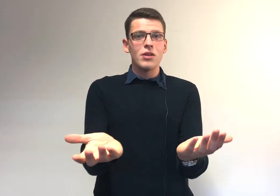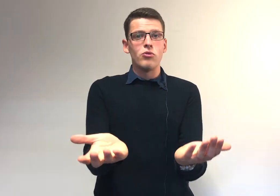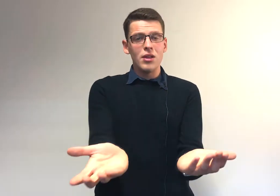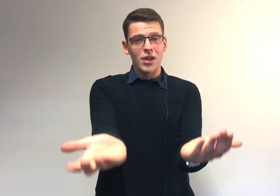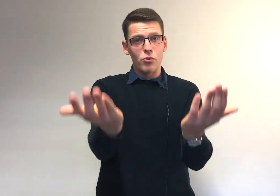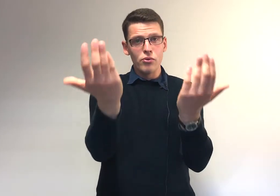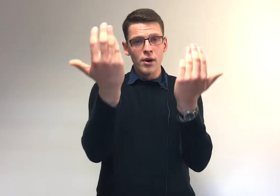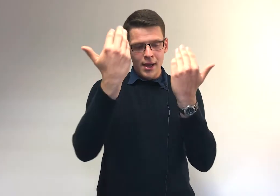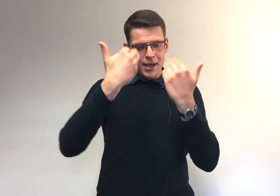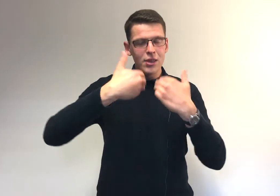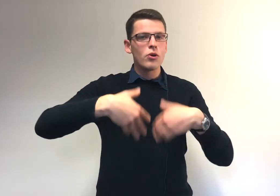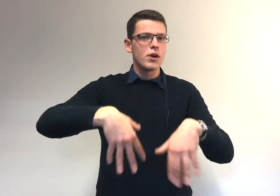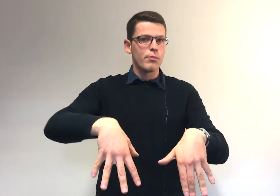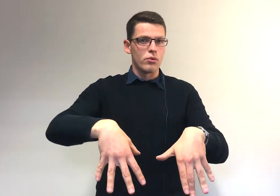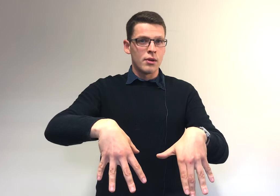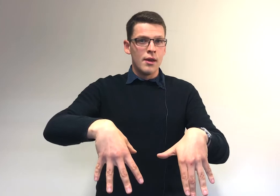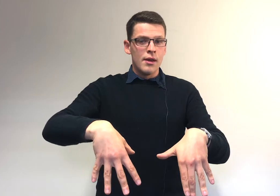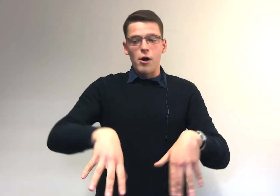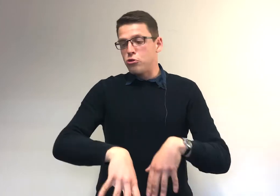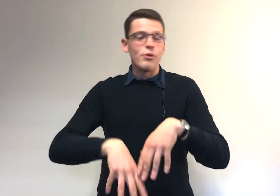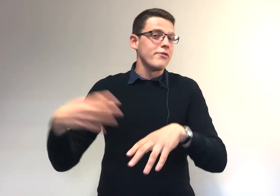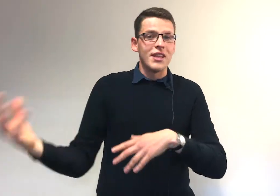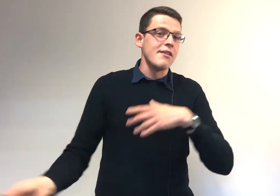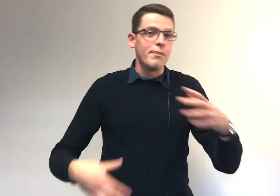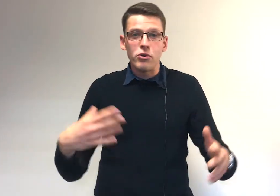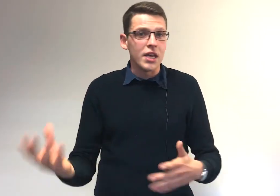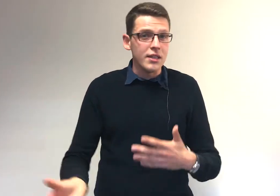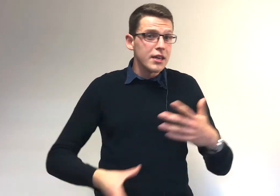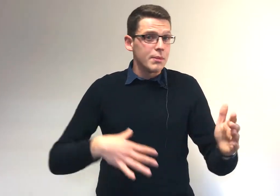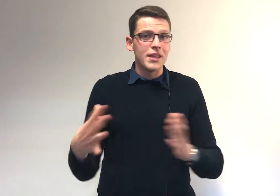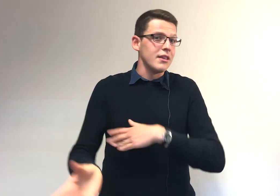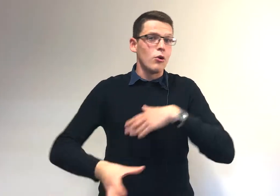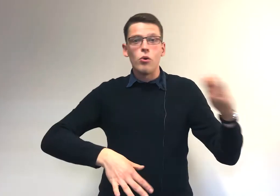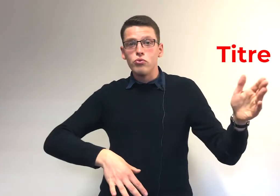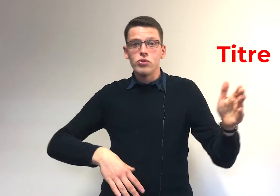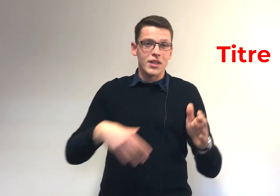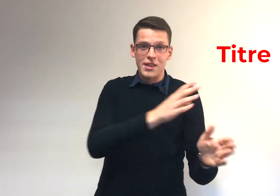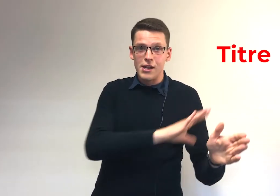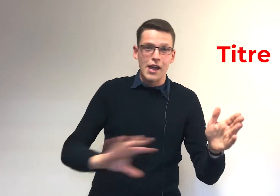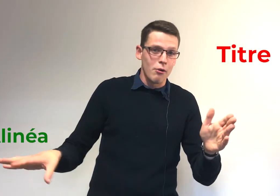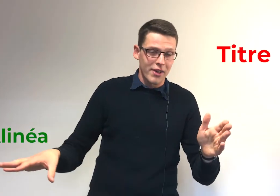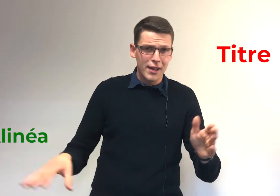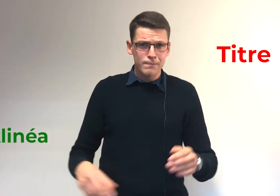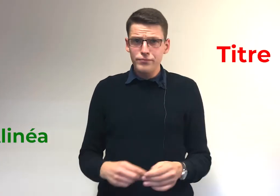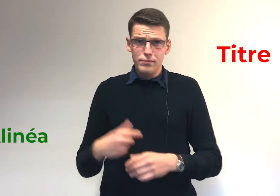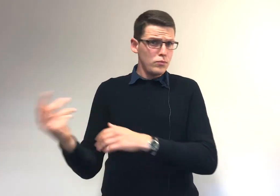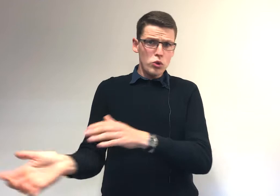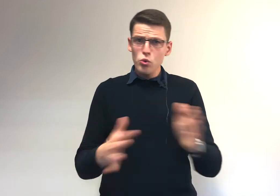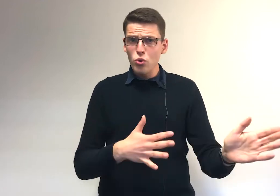'étudier dans des cours qui te correspondent. Alors, tu peux faire des effets pyrotechniques, je ne pas, des titres en roue, avec des alinées en vert. Ou au